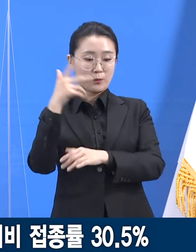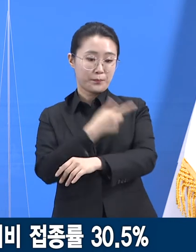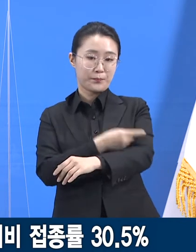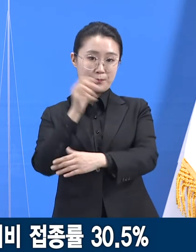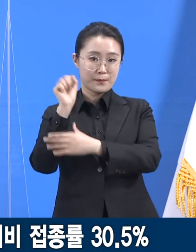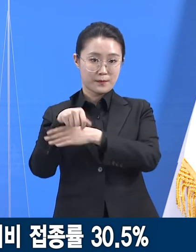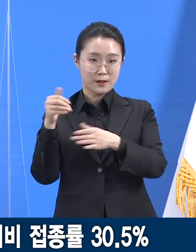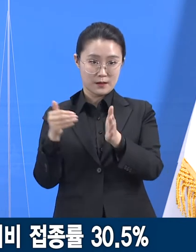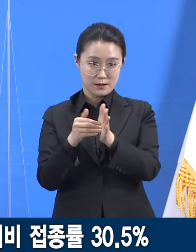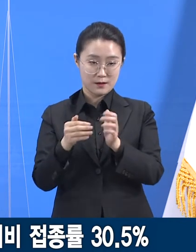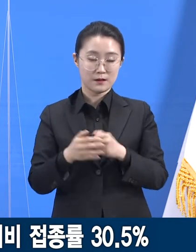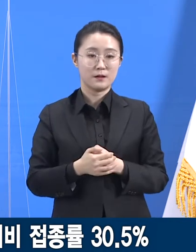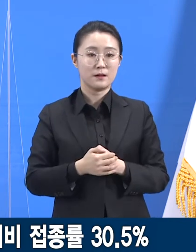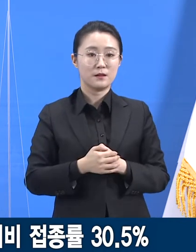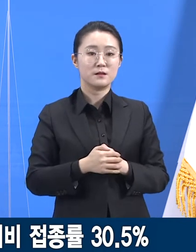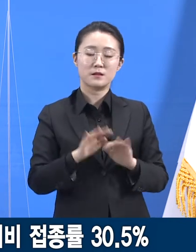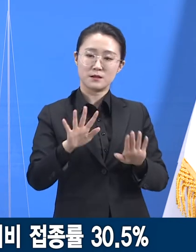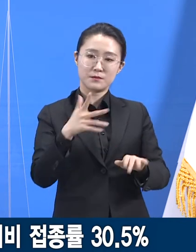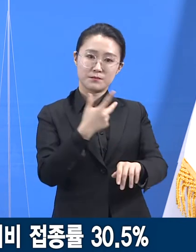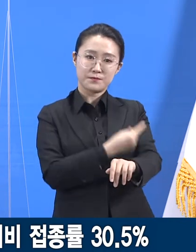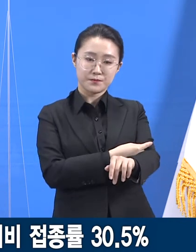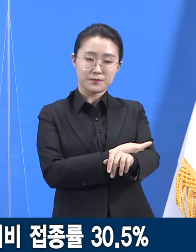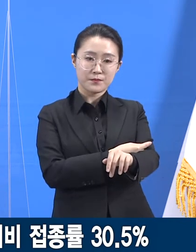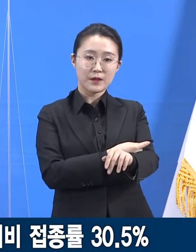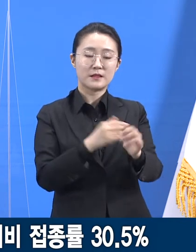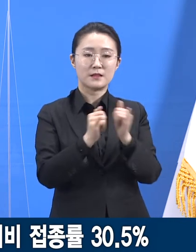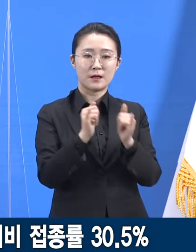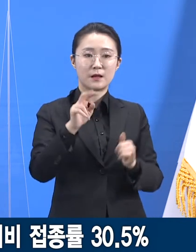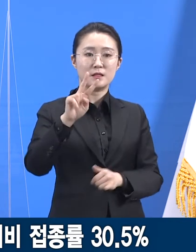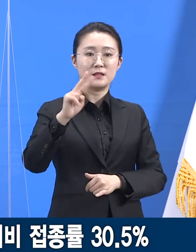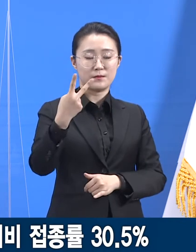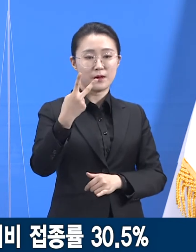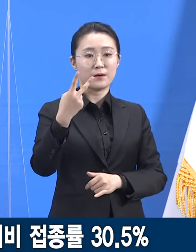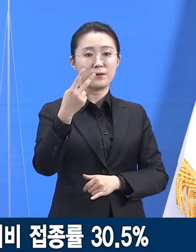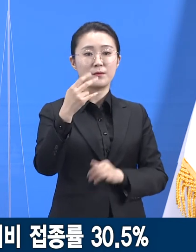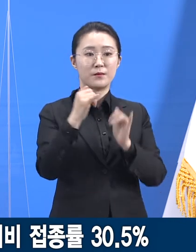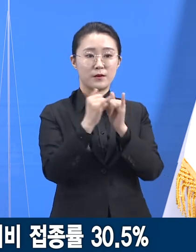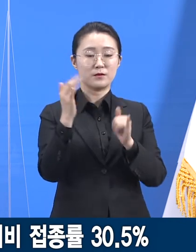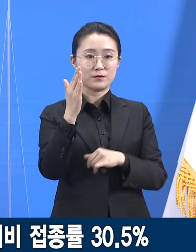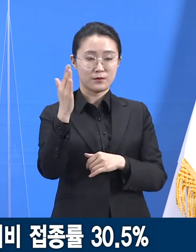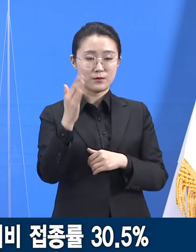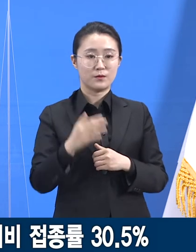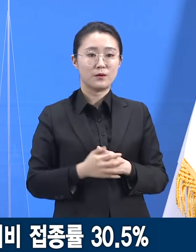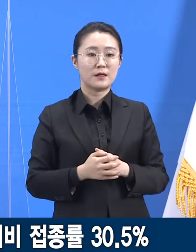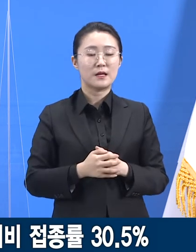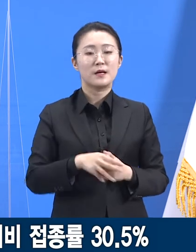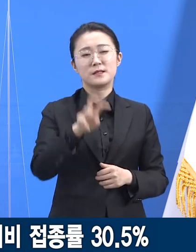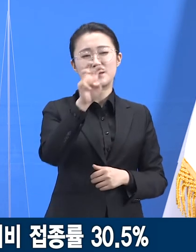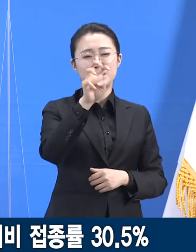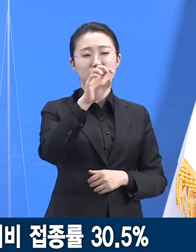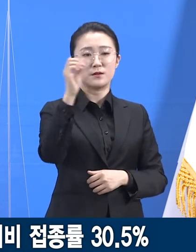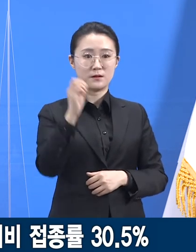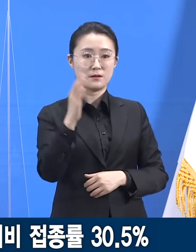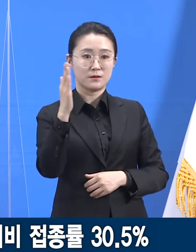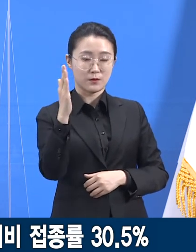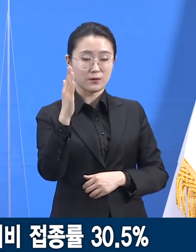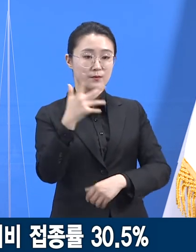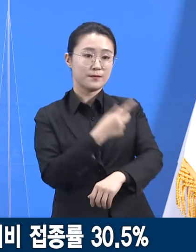,413명이 접종되었습니다. 동의자 대비 접종률은 현재 30.5%입니다.